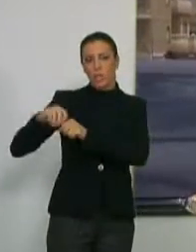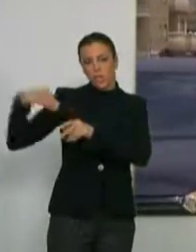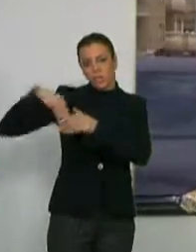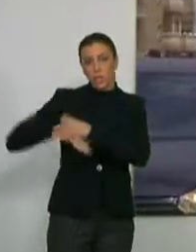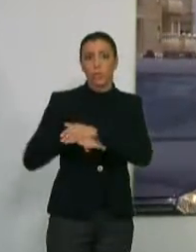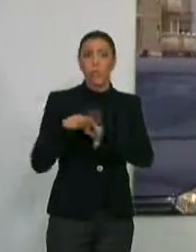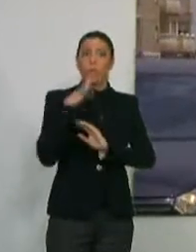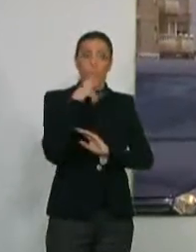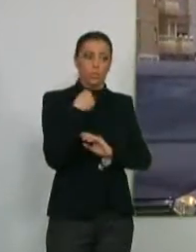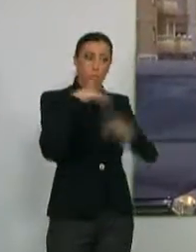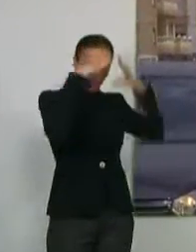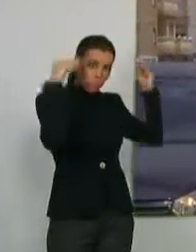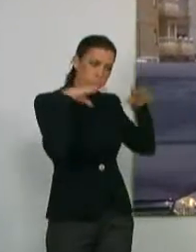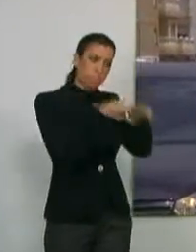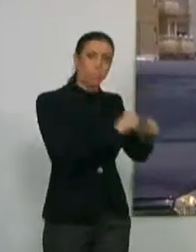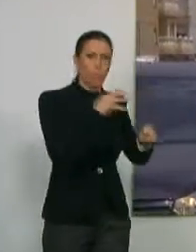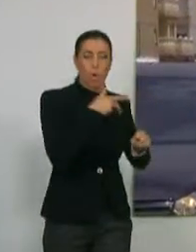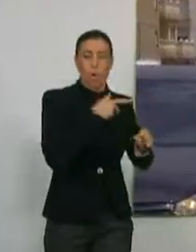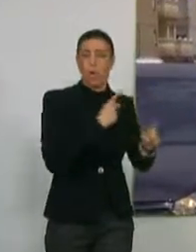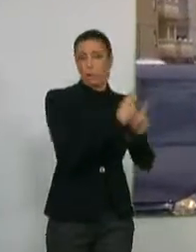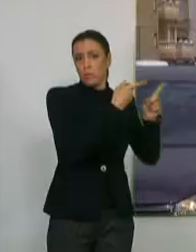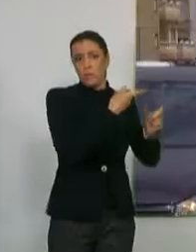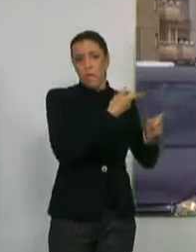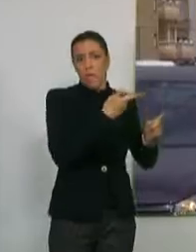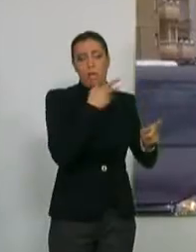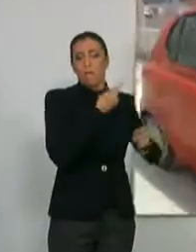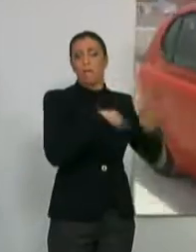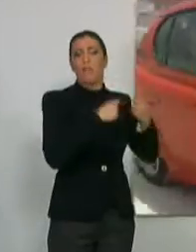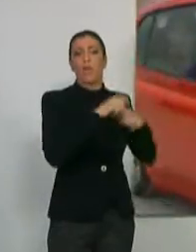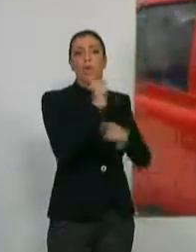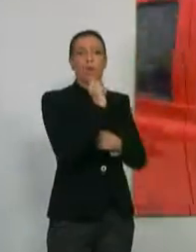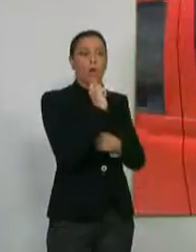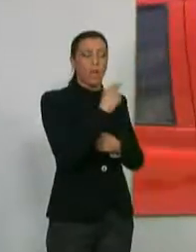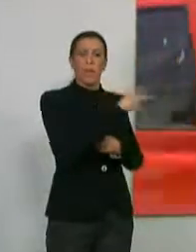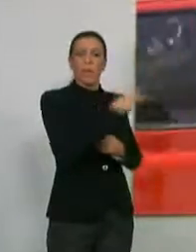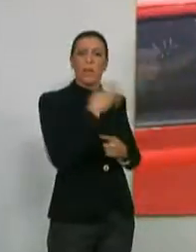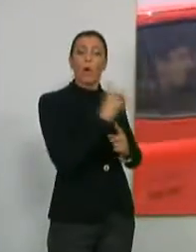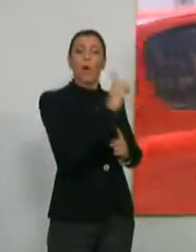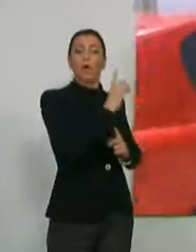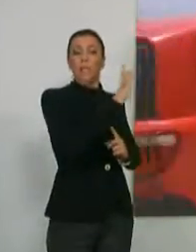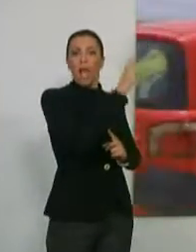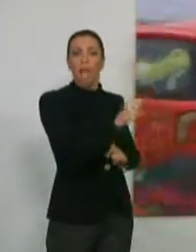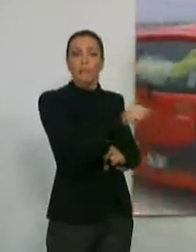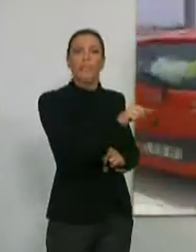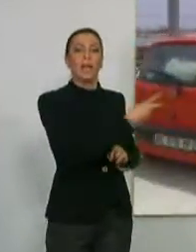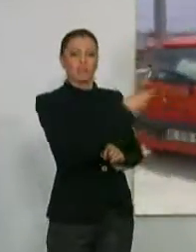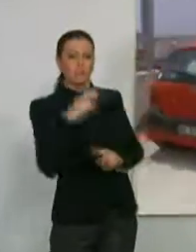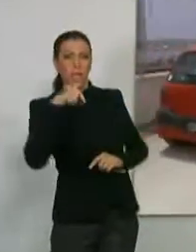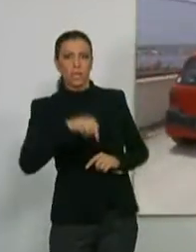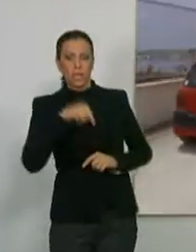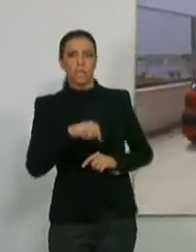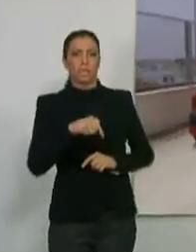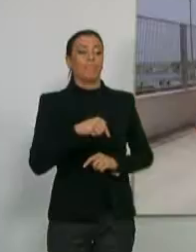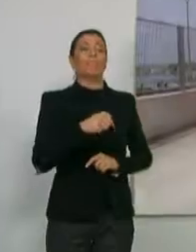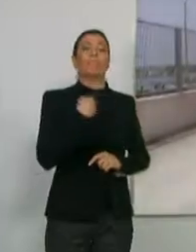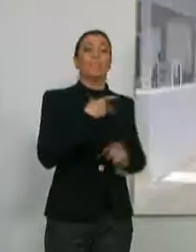nueva actuación de la Guardia Civil contra el tráfico de droga, procedente del norte de África, se produjo durante la labor de desembarque